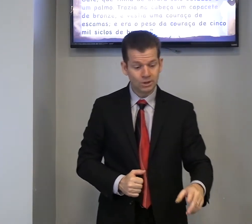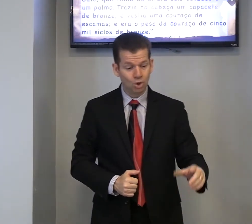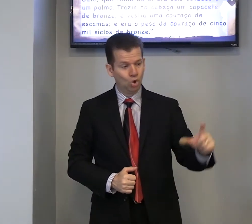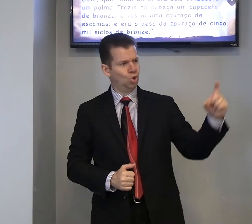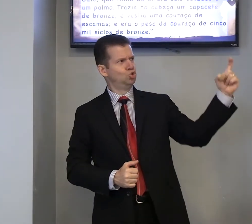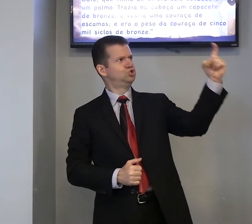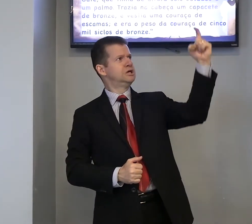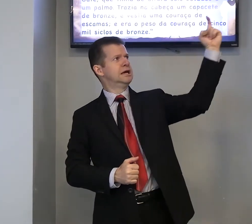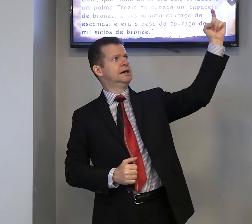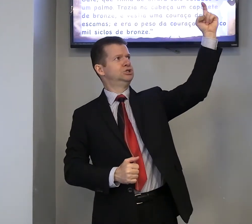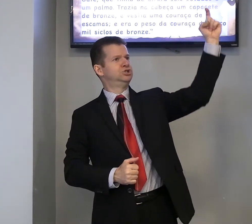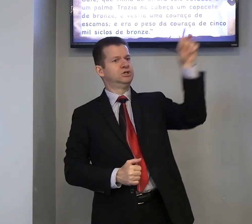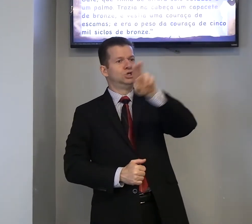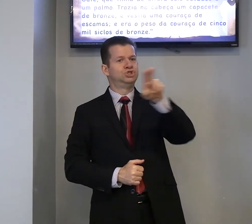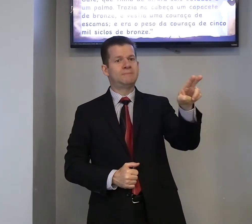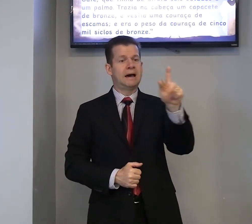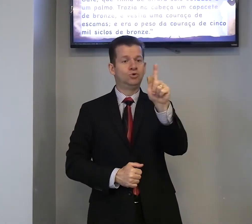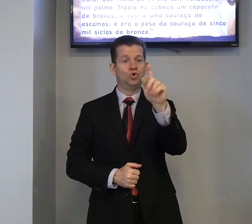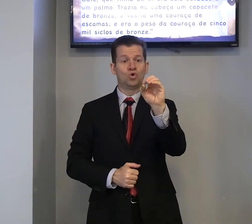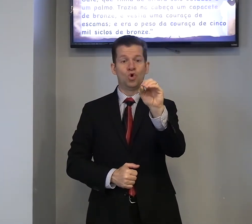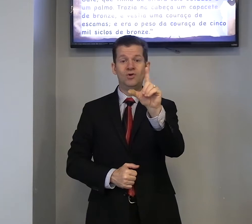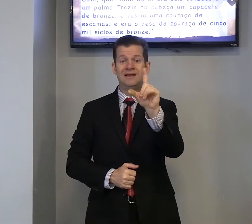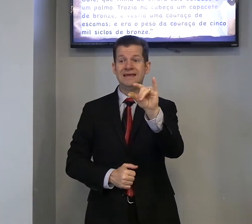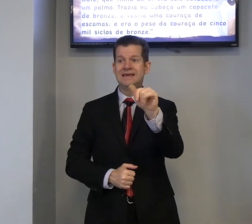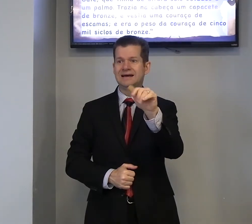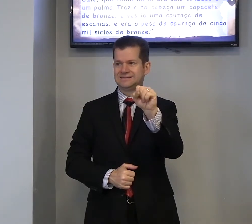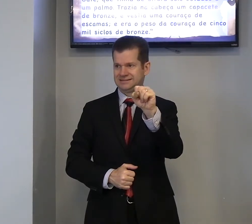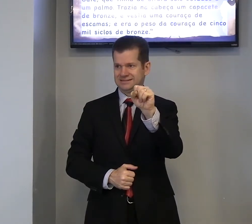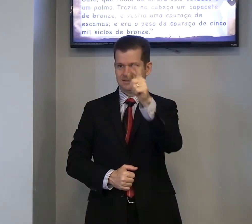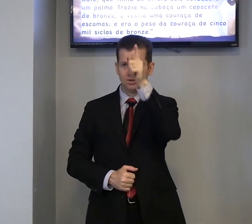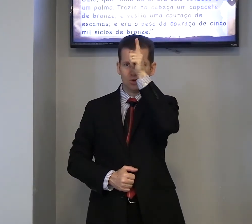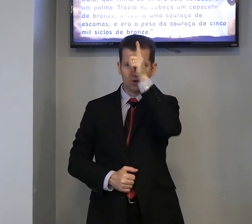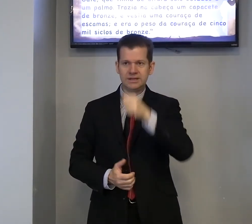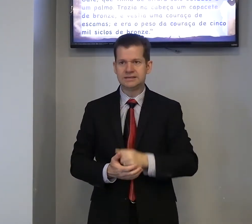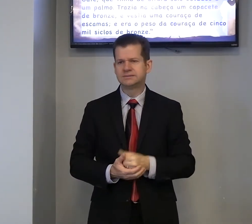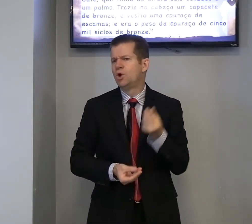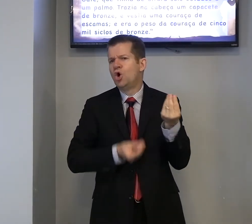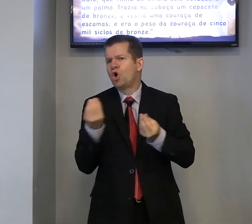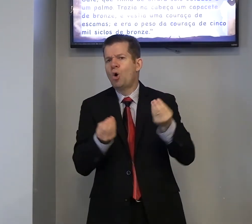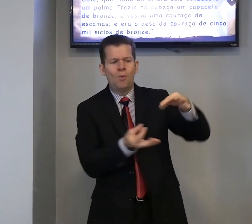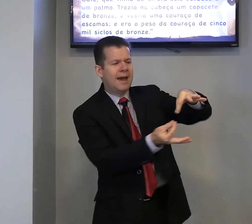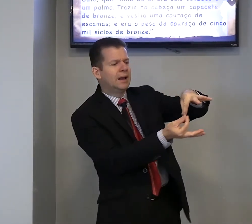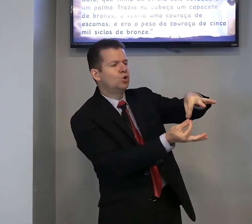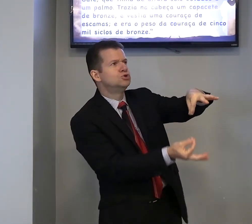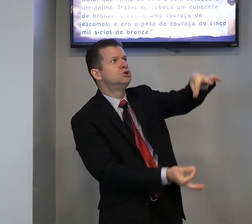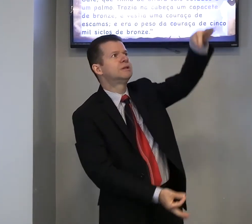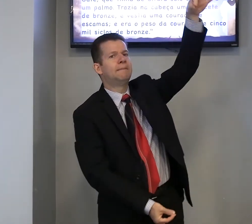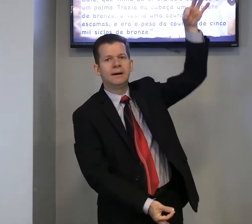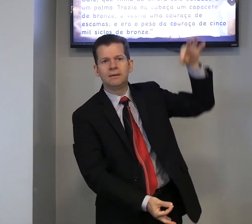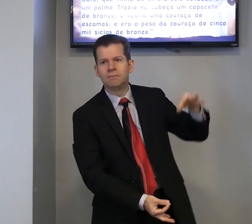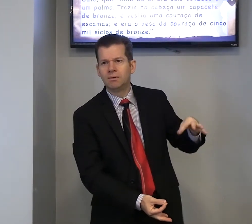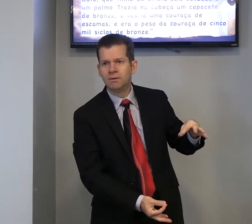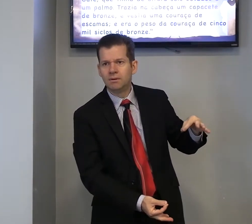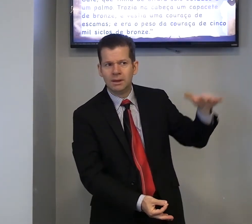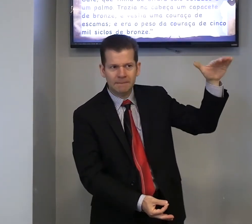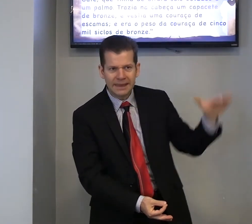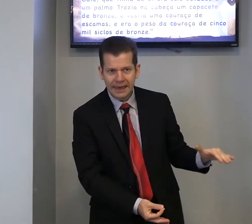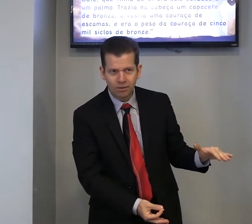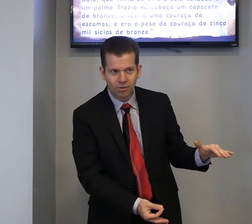o gigante, chamado, Golias, Golias, como era, o seu tamanho? Pequeno?